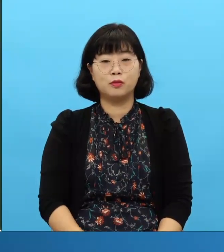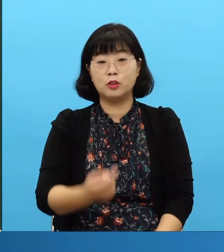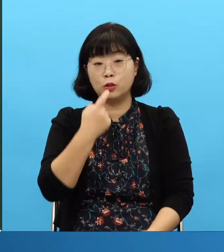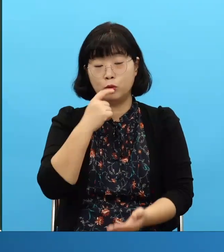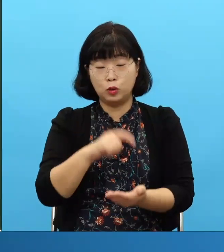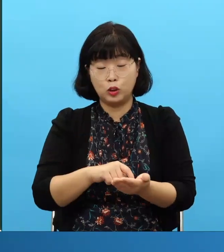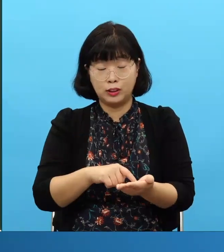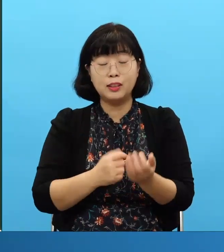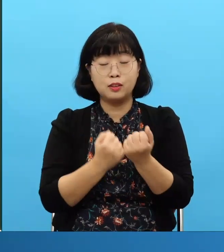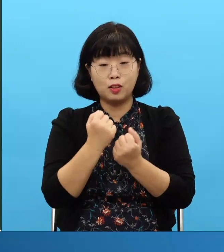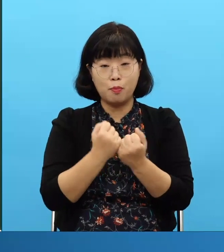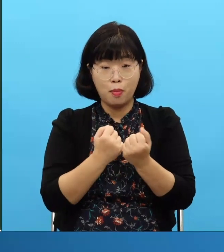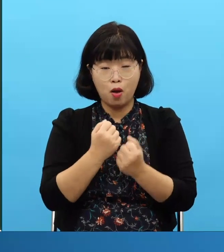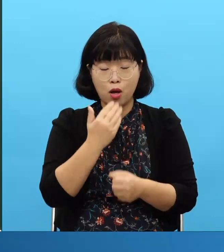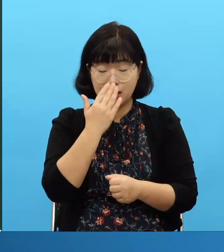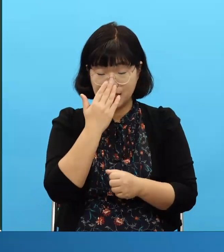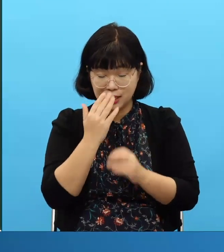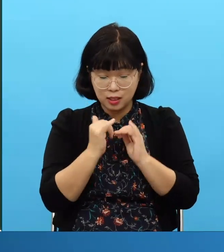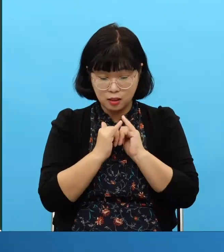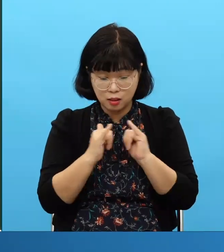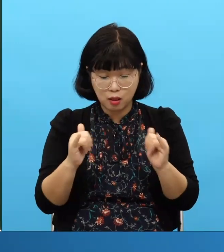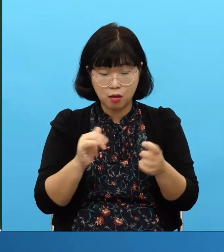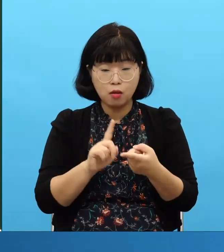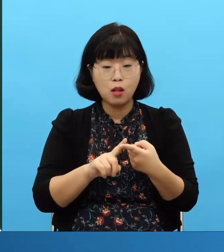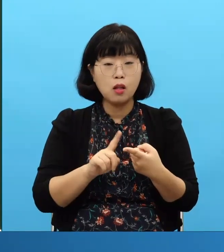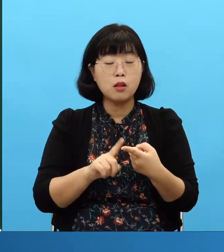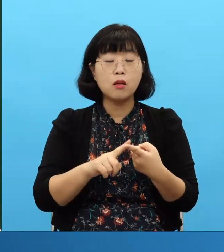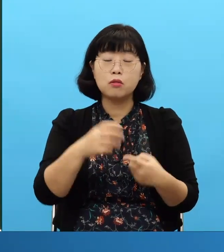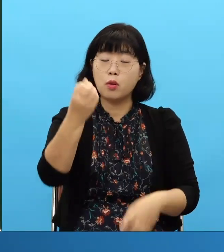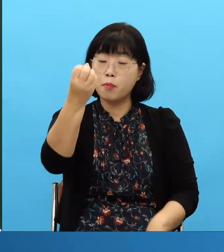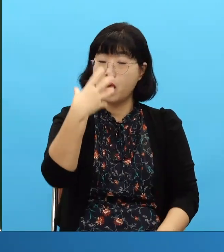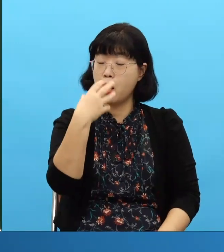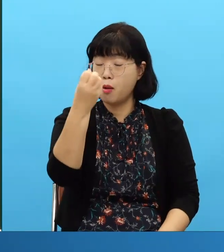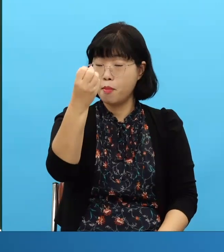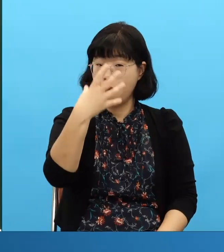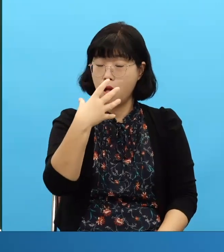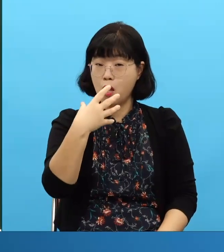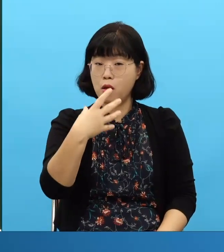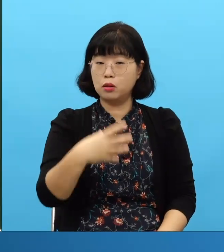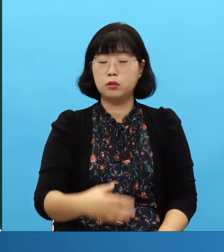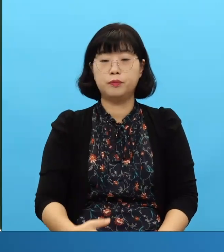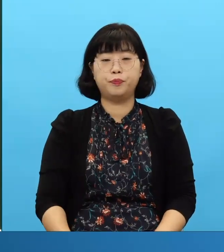de manera simple estaba hablando concerniente a Israel escuchó la voz de Dios concerniente a Israel